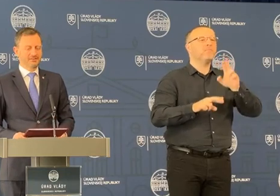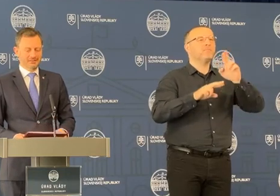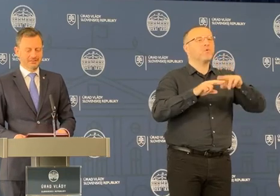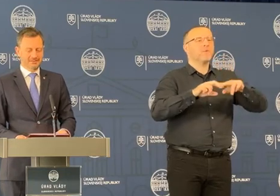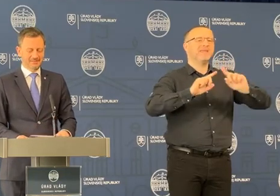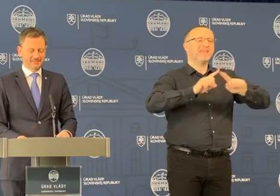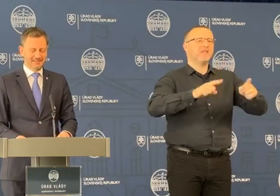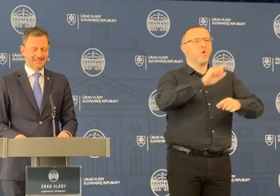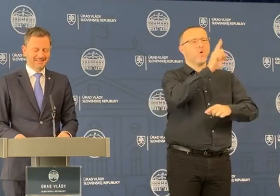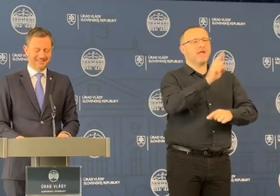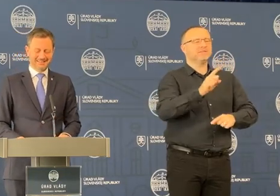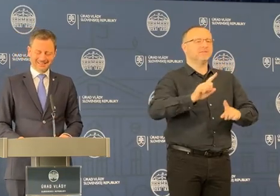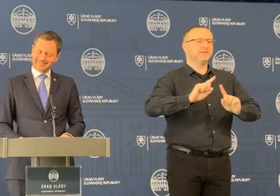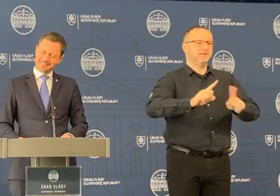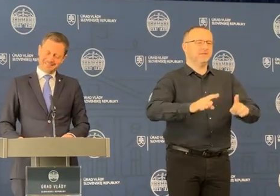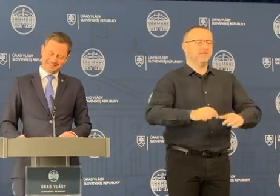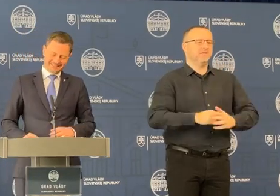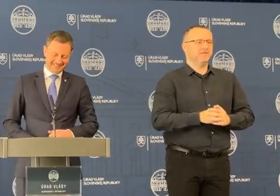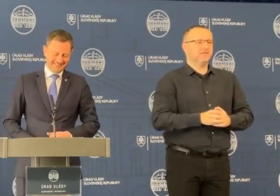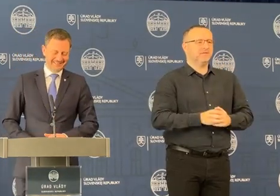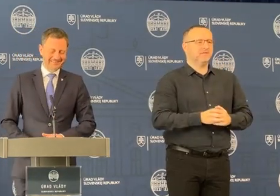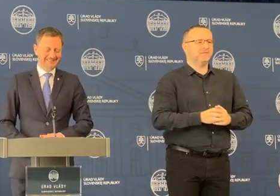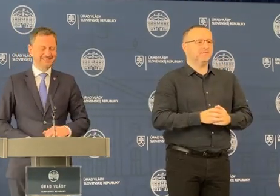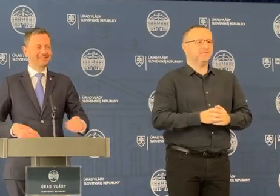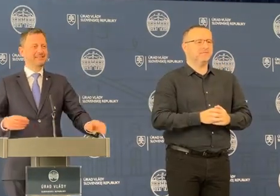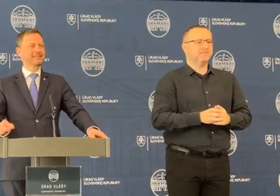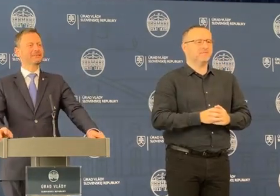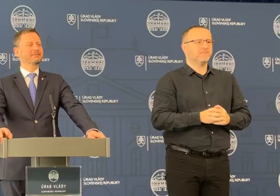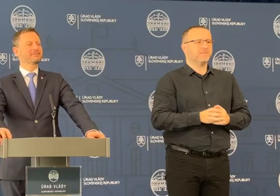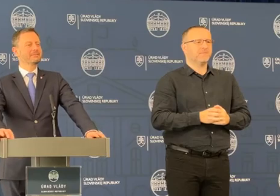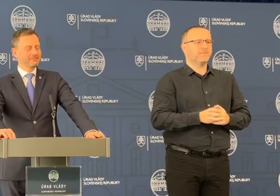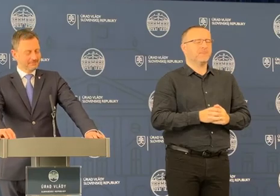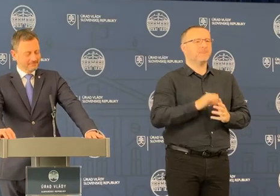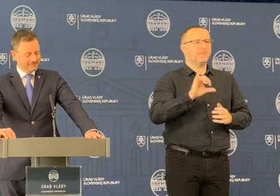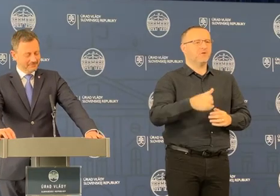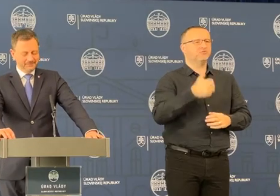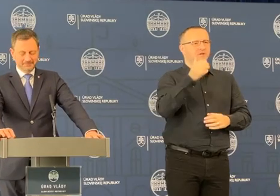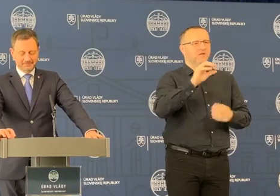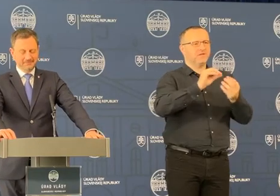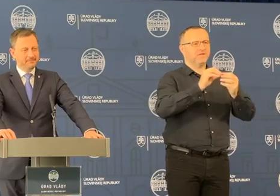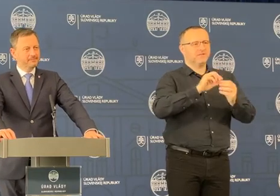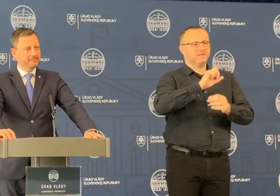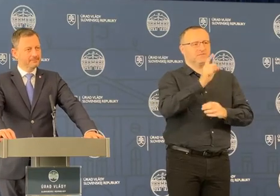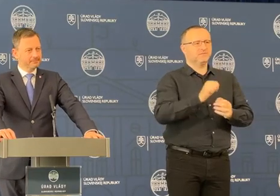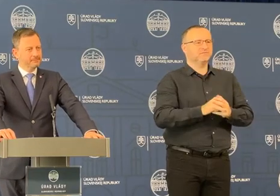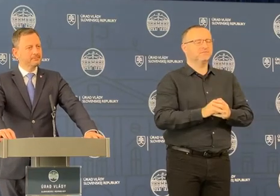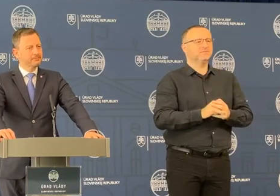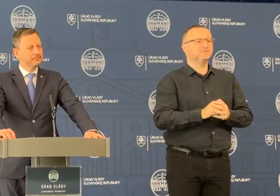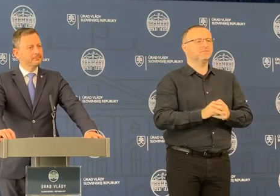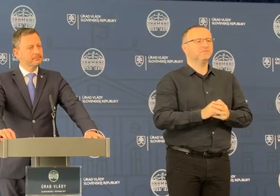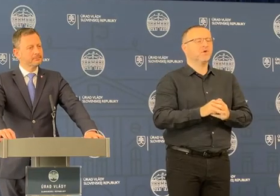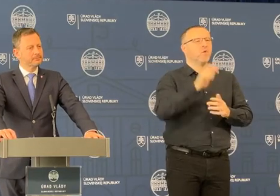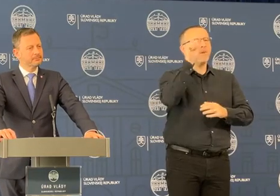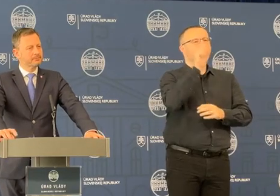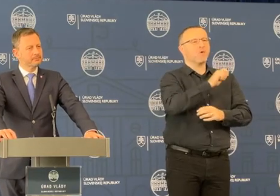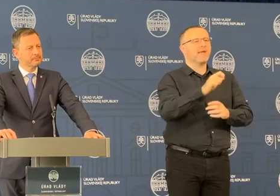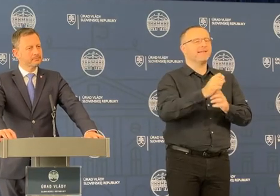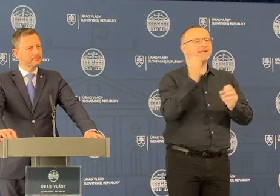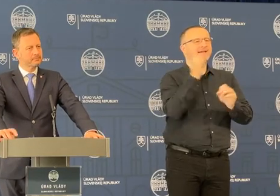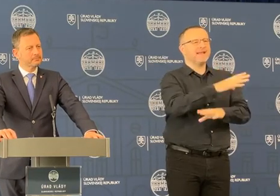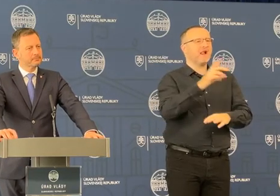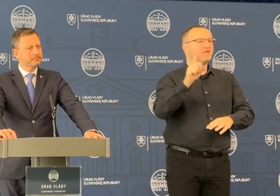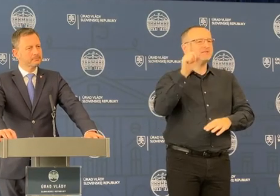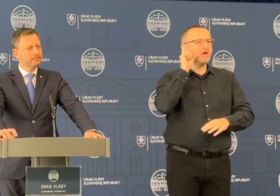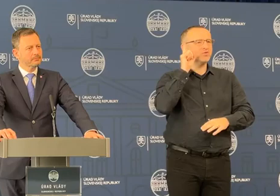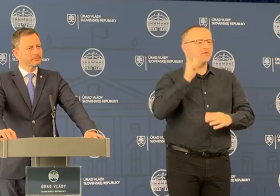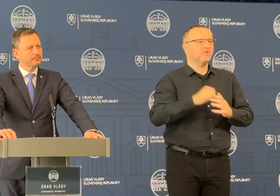Dobre, ešte mi napadla jedna vec k téme. Keď som robil reportáž minulý týždeň o tom fast care, tak vlastne reakcia obcí bola,